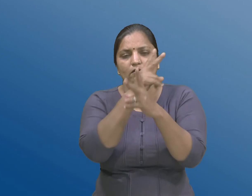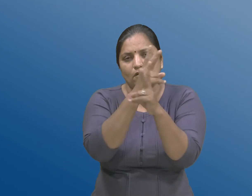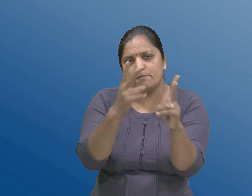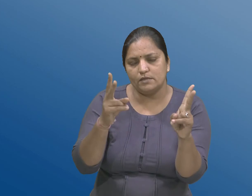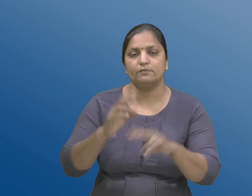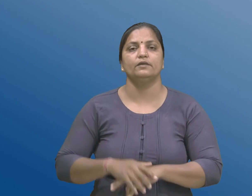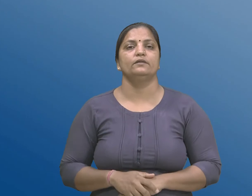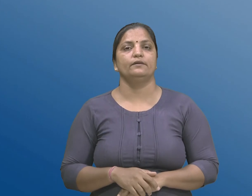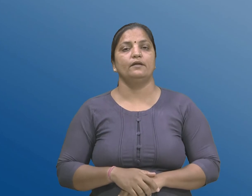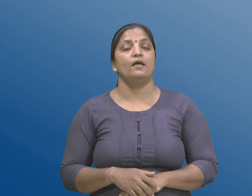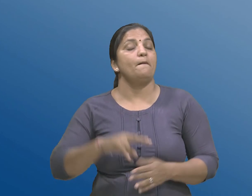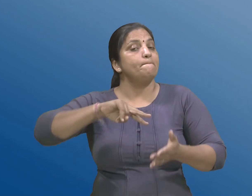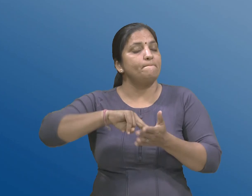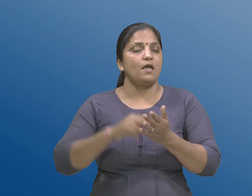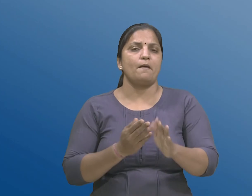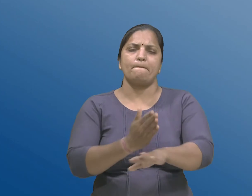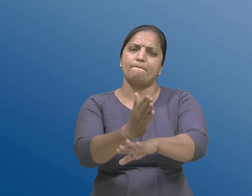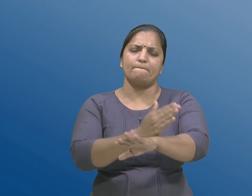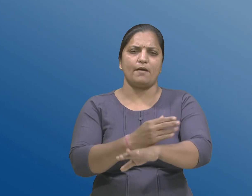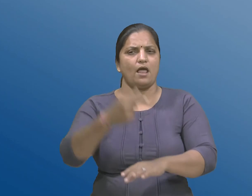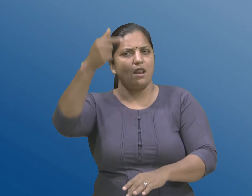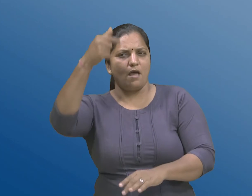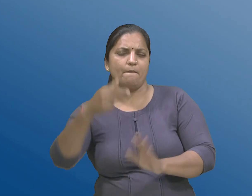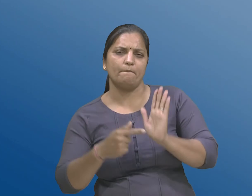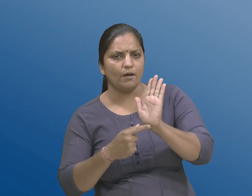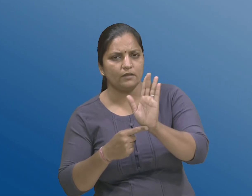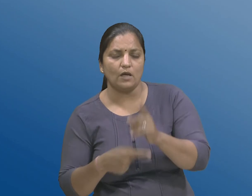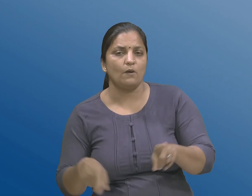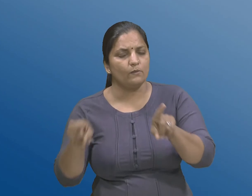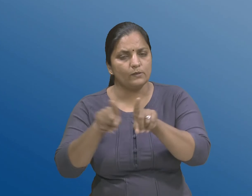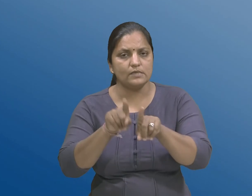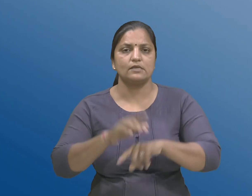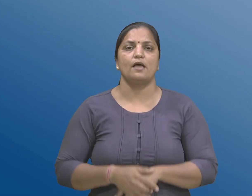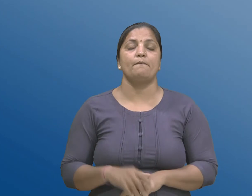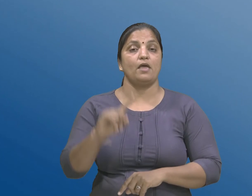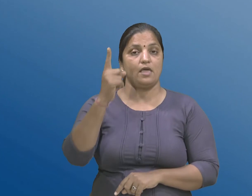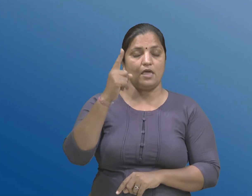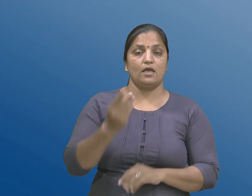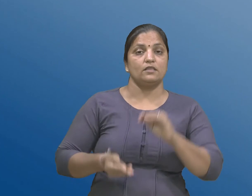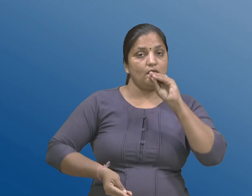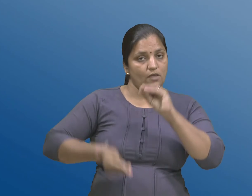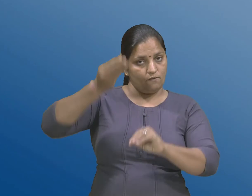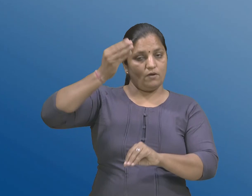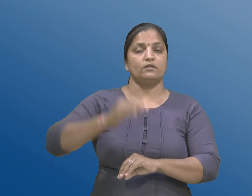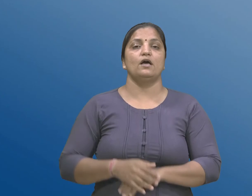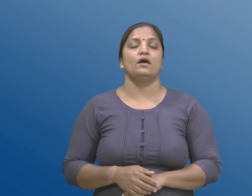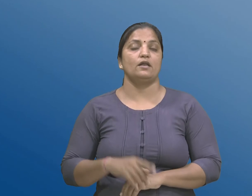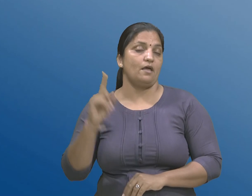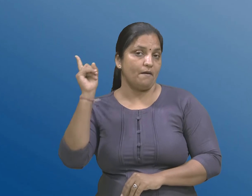इटले के उपर निर्देशित करेल विकलांगताओ पईकी एक्थी वधारे मा बहुविद प्रकार नी विकलांगता अने